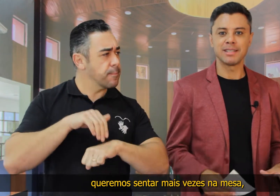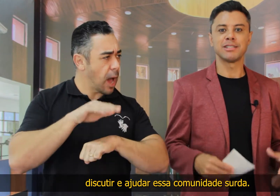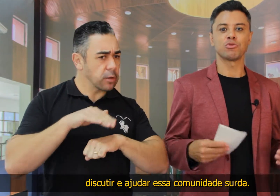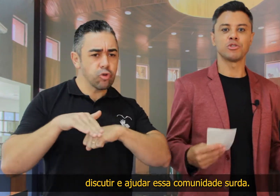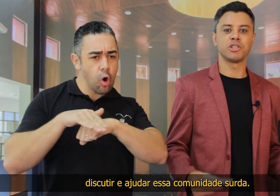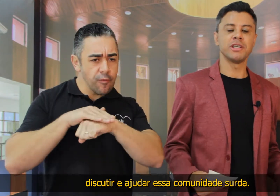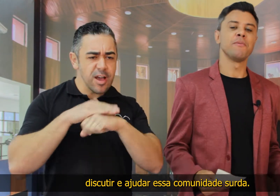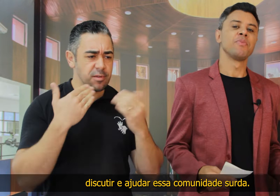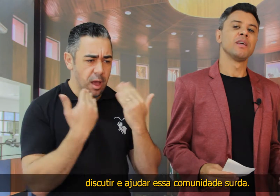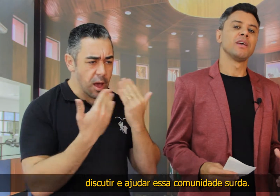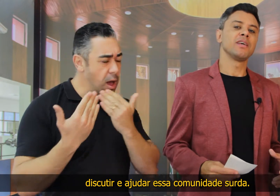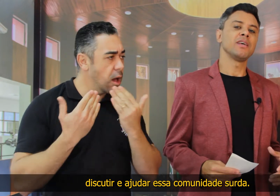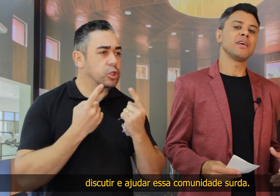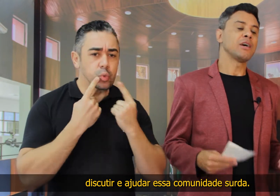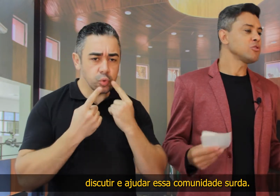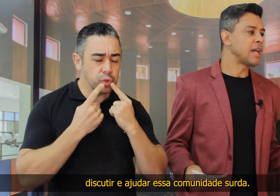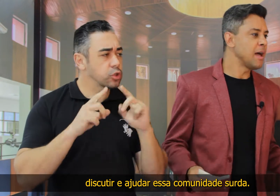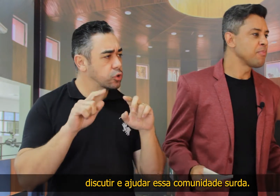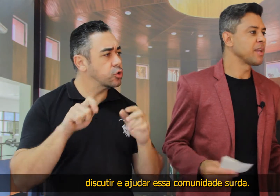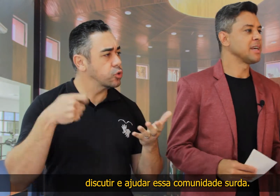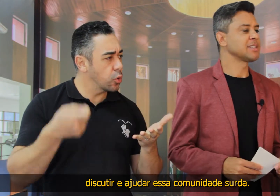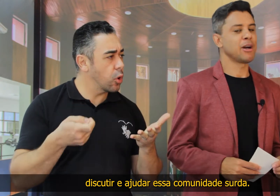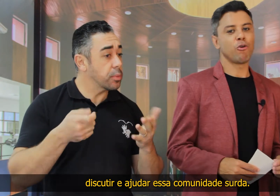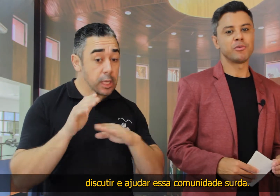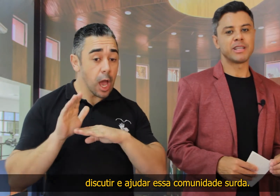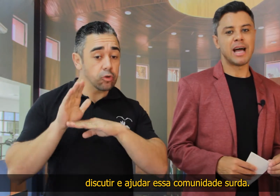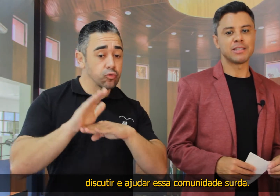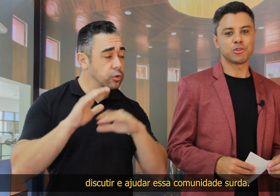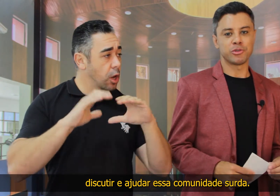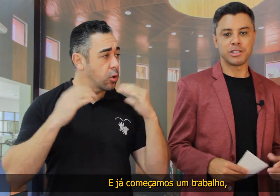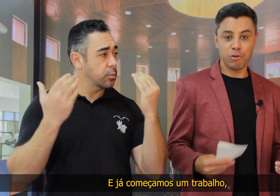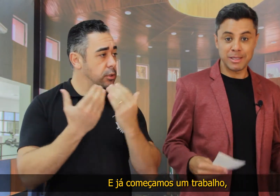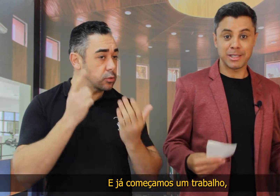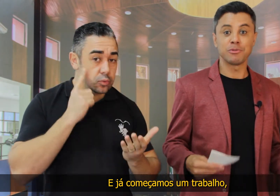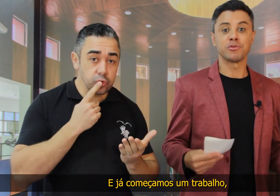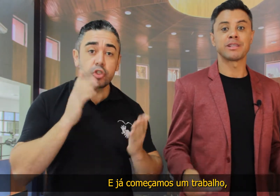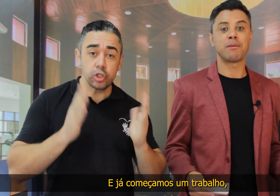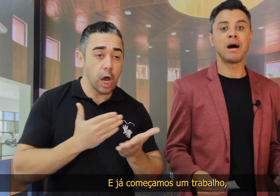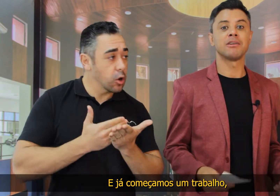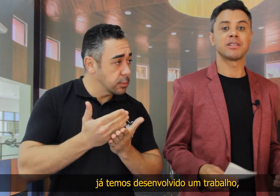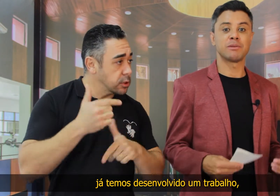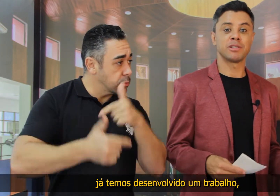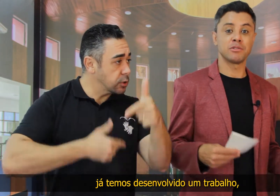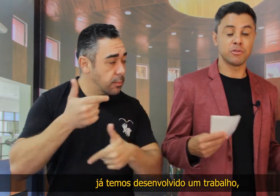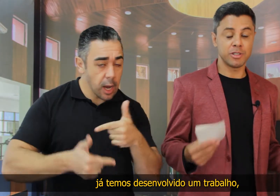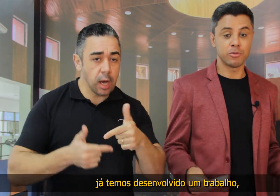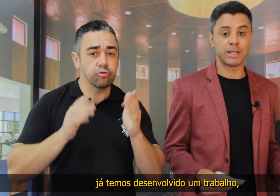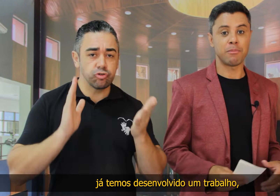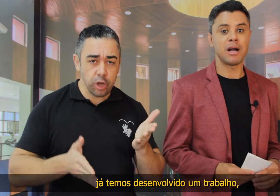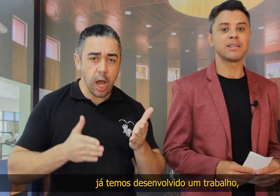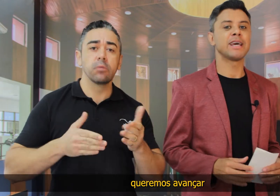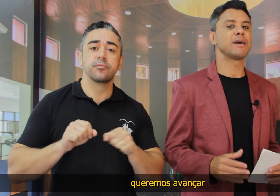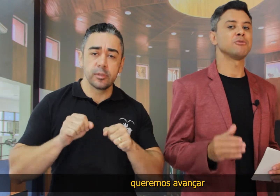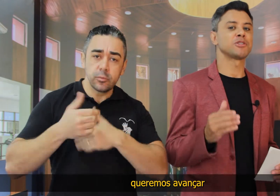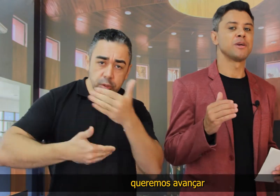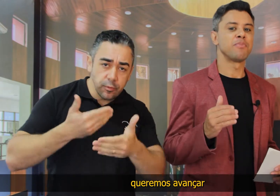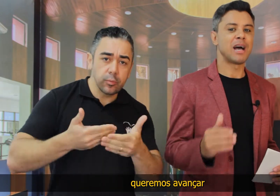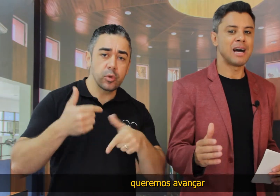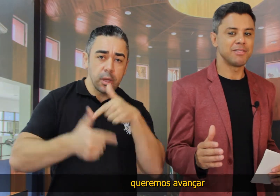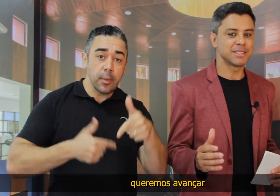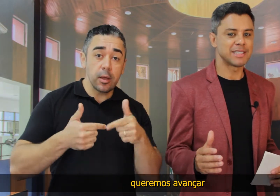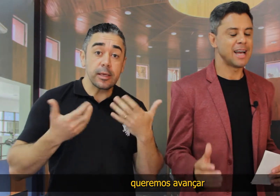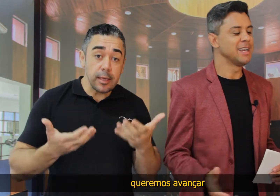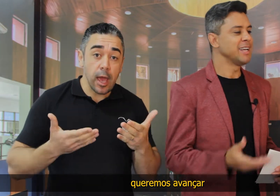na mesa e discutir e ajudar essa comunidade surda. Já começamos um trabalho, já temos desenvolvido um trabalho e queremos